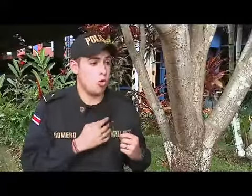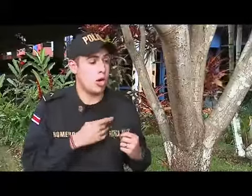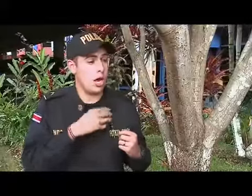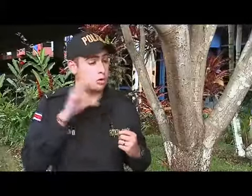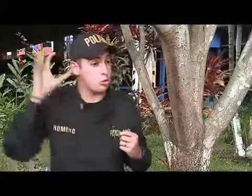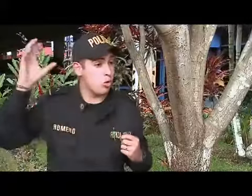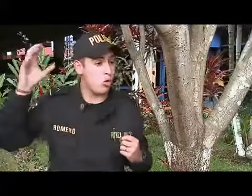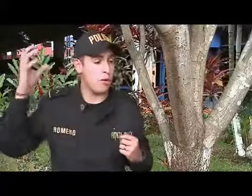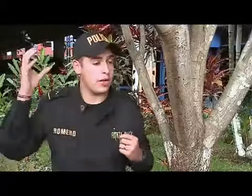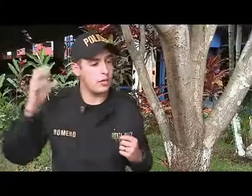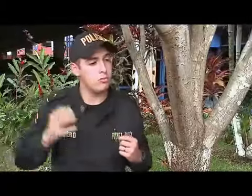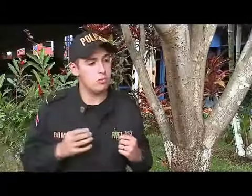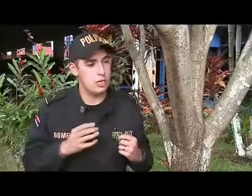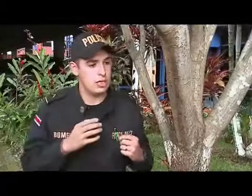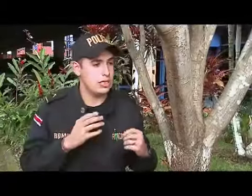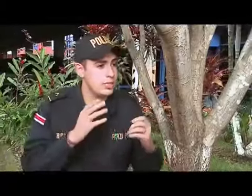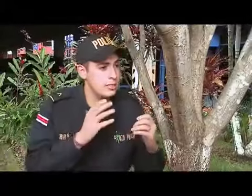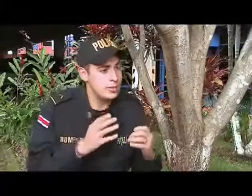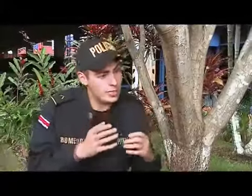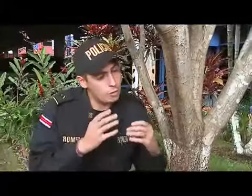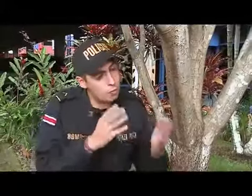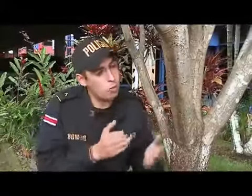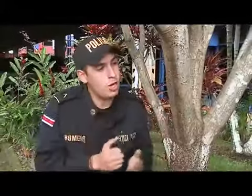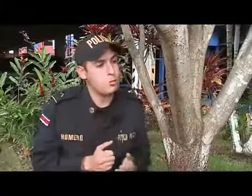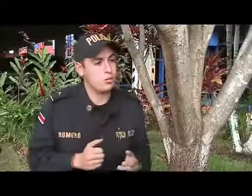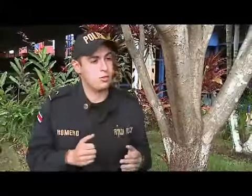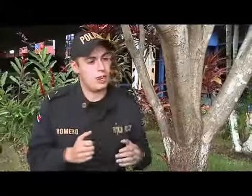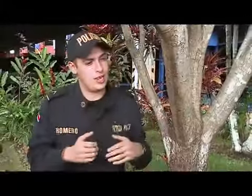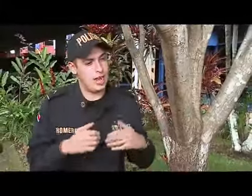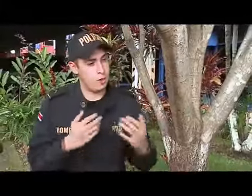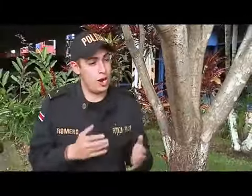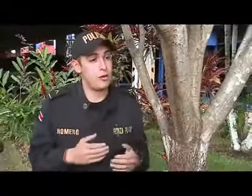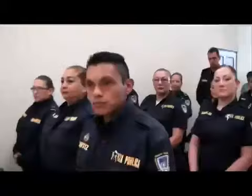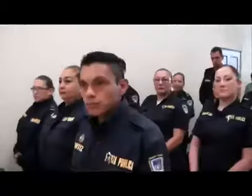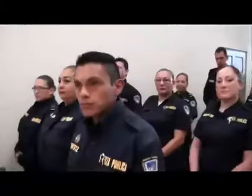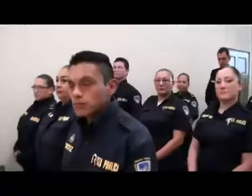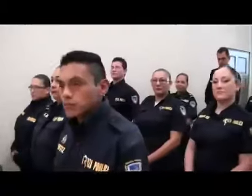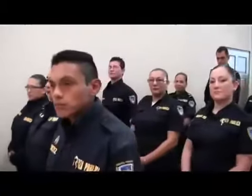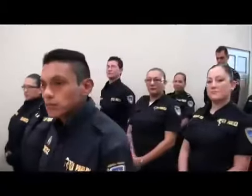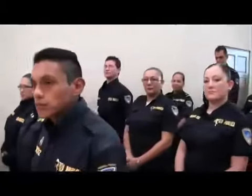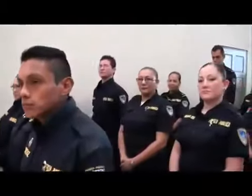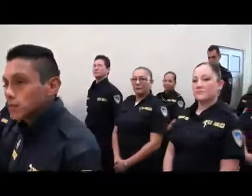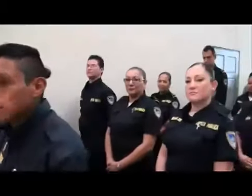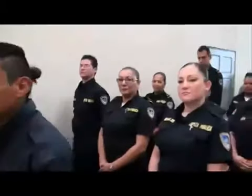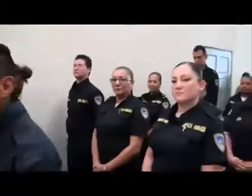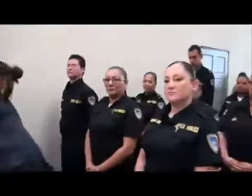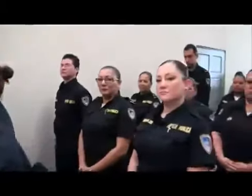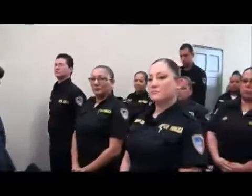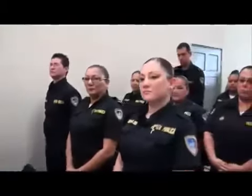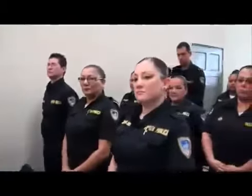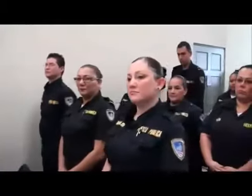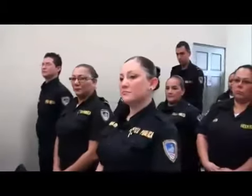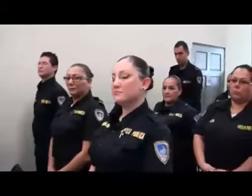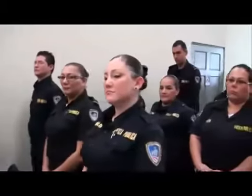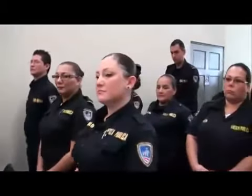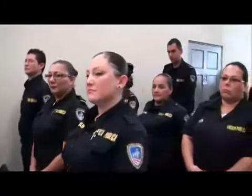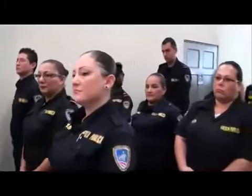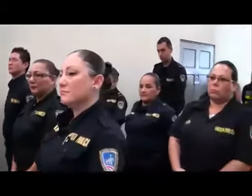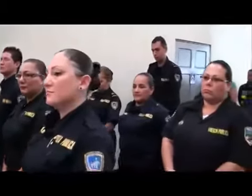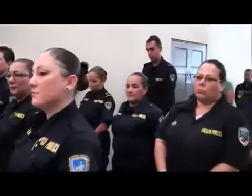azul o amarillo, ya yo puedo, digamos, ayudarlos. Los cuatro meses de estudio fueron intensos, pero su vocación